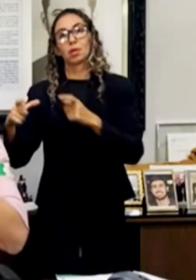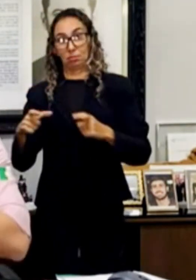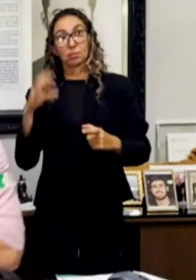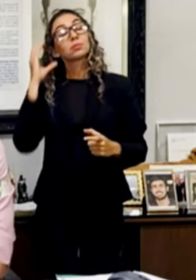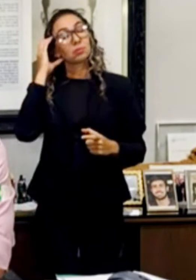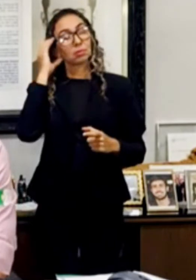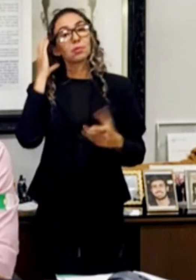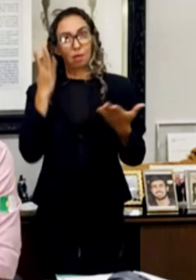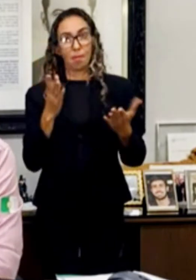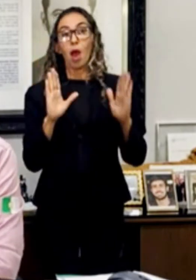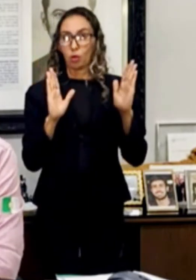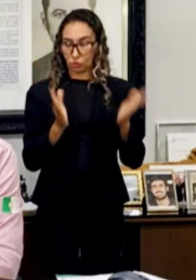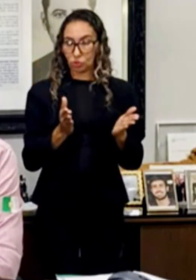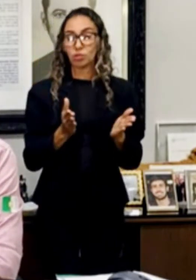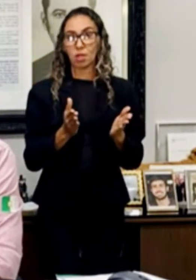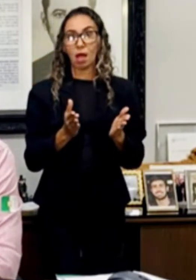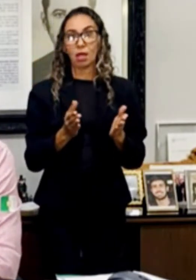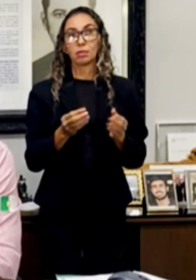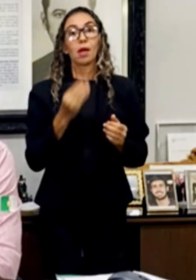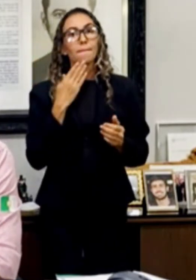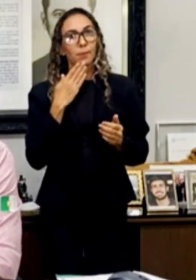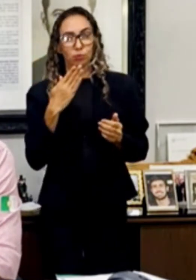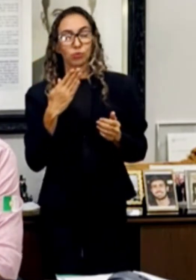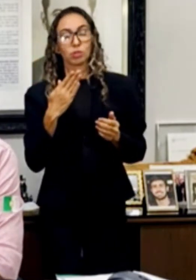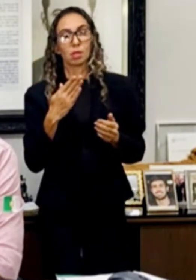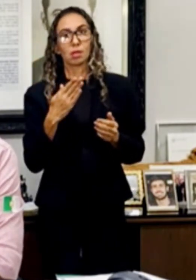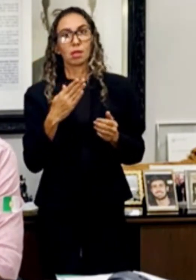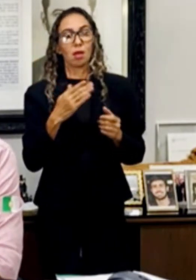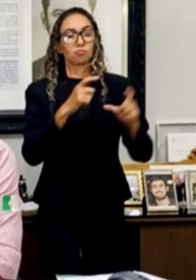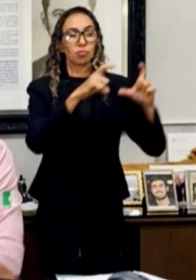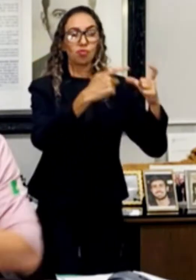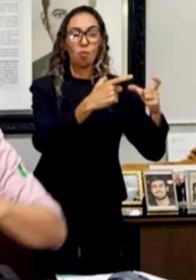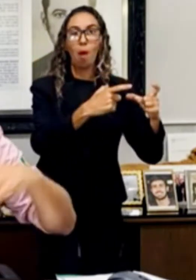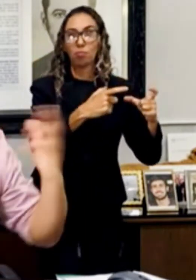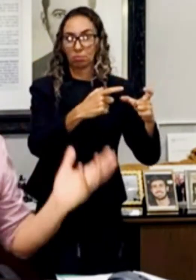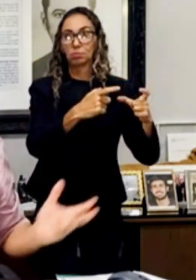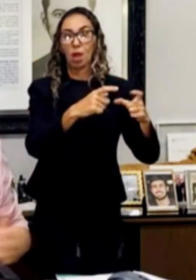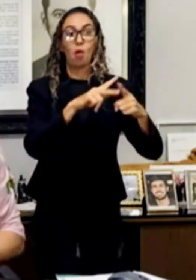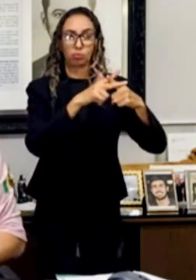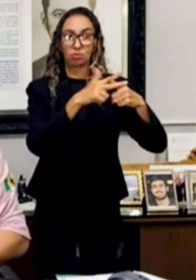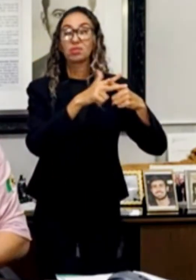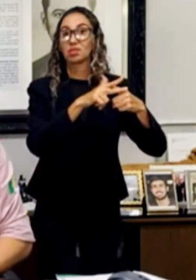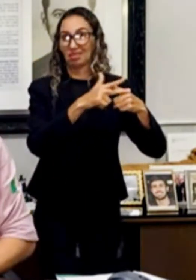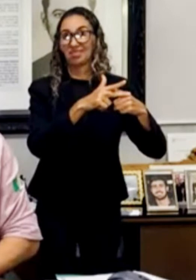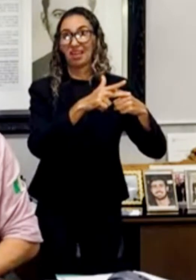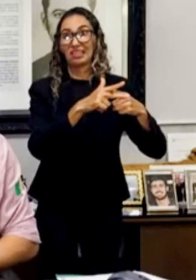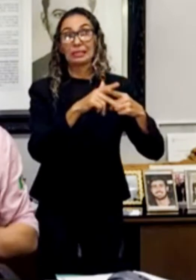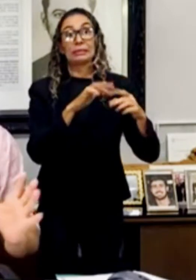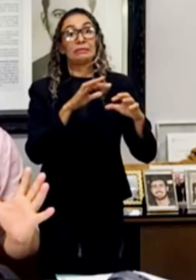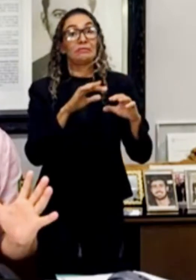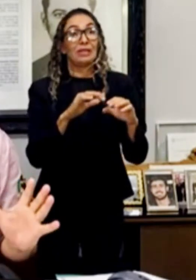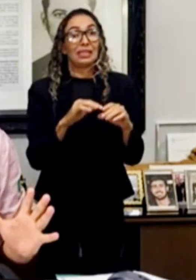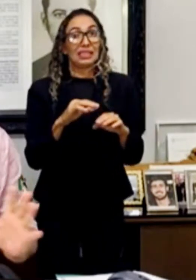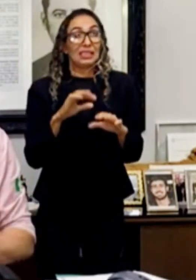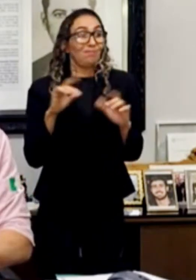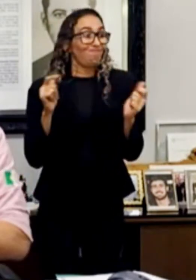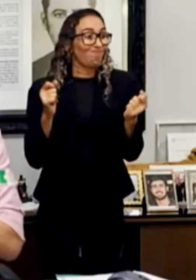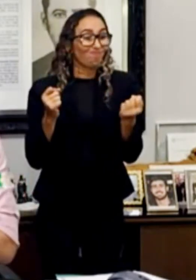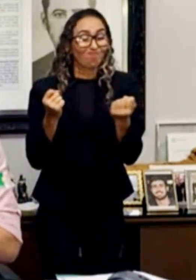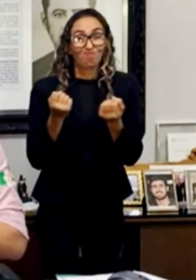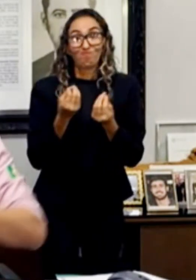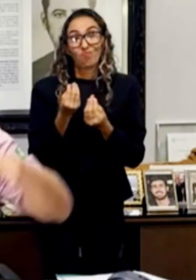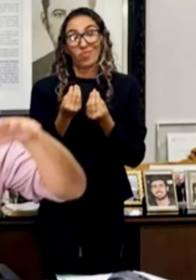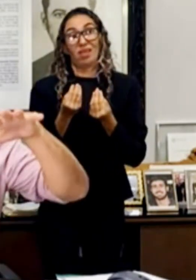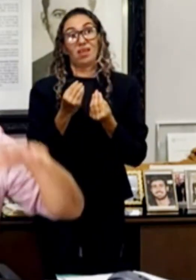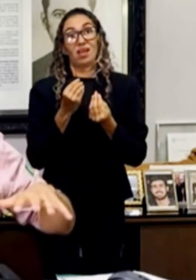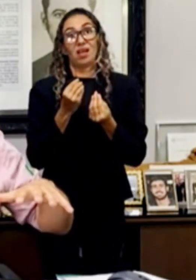Inclusive, eu autorizei a recapear o Pico do Amor e outros bairros da nossa cidade que estavam em uma situação intransitável. Mas, primeiro,